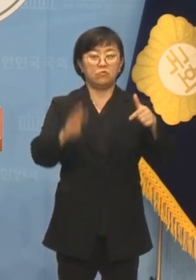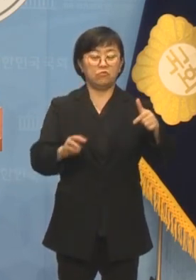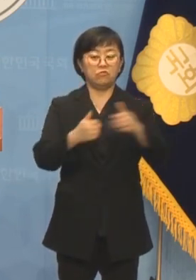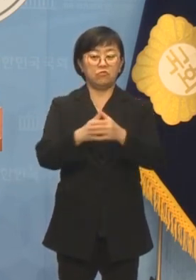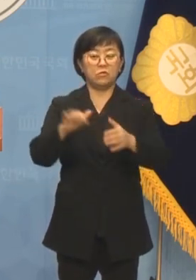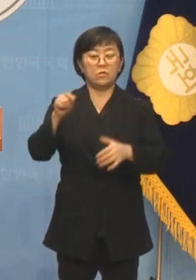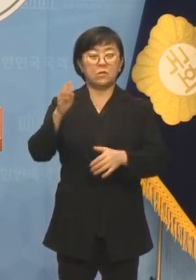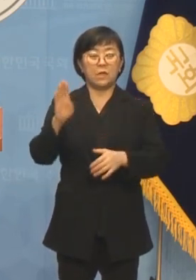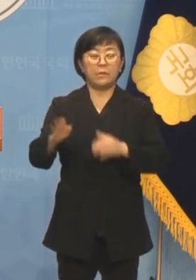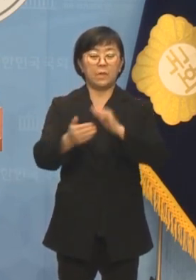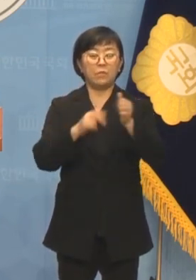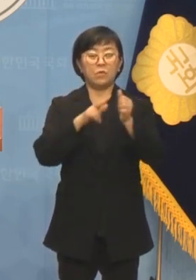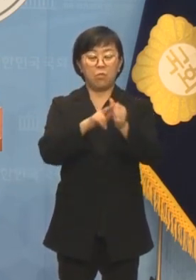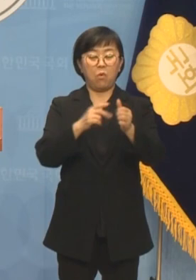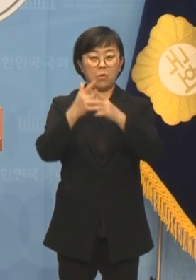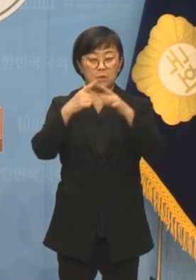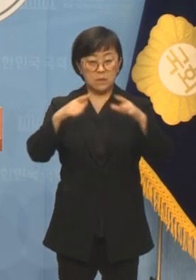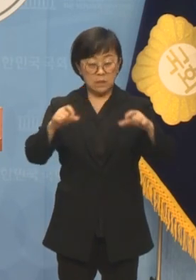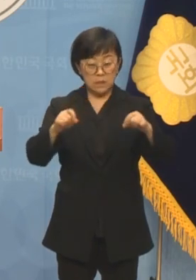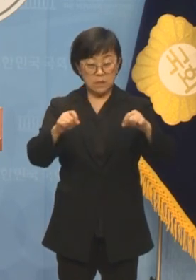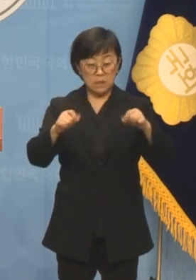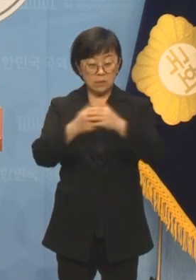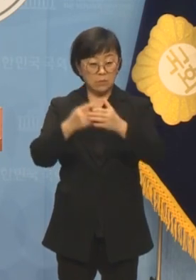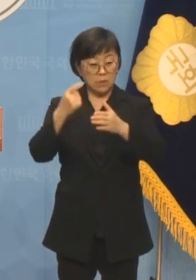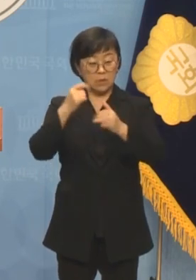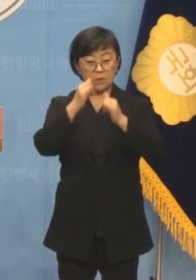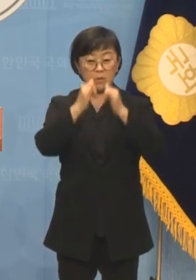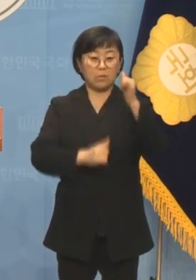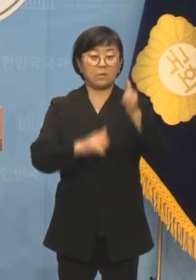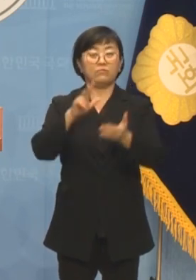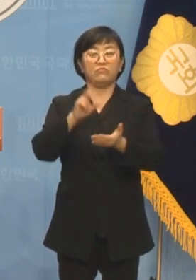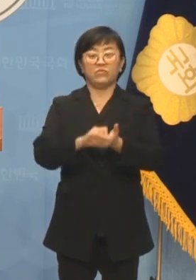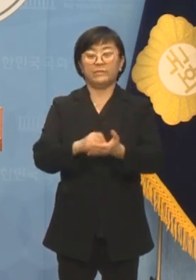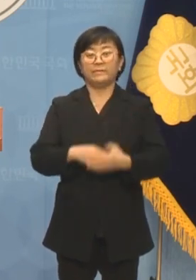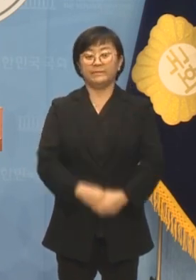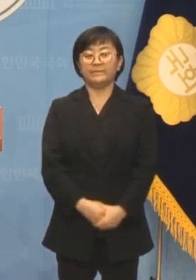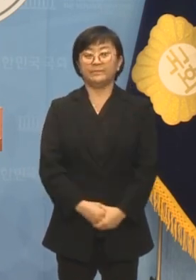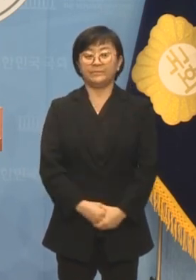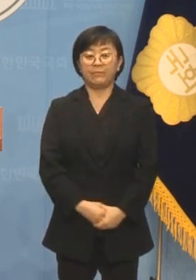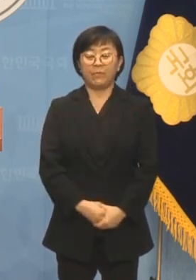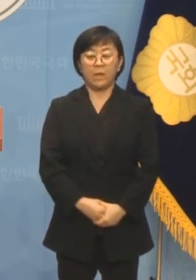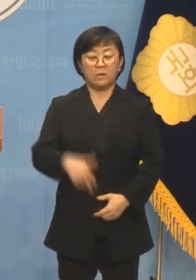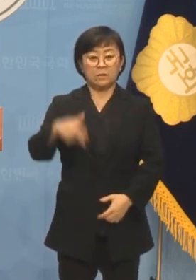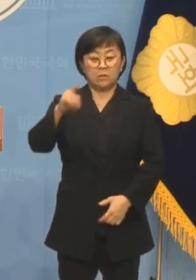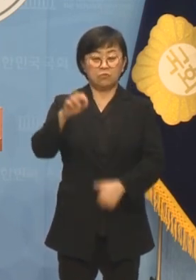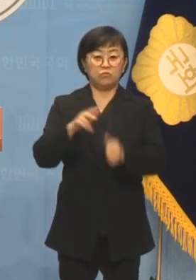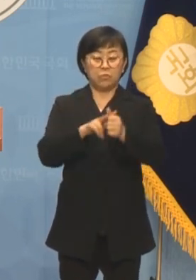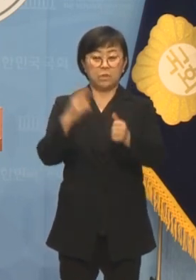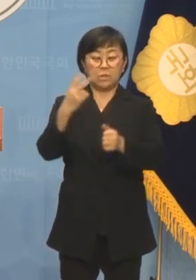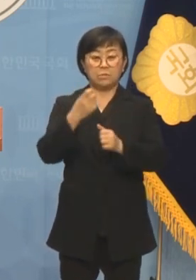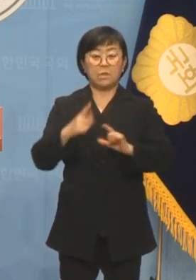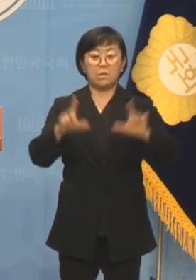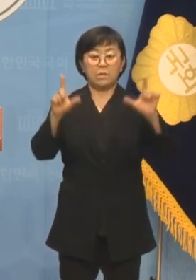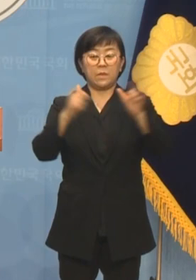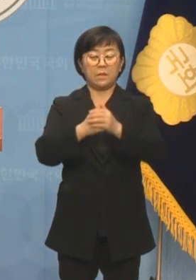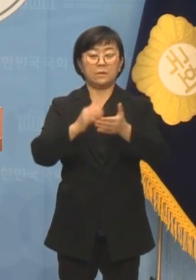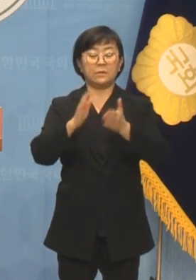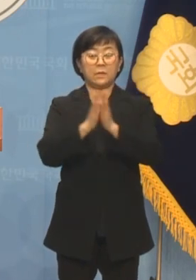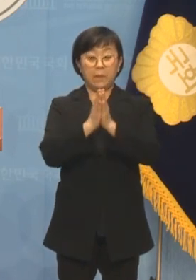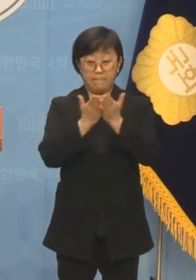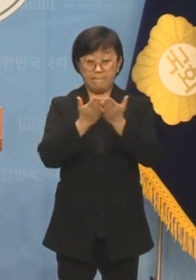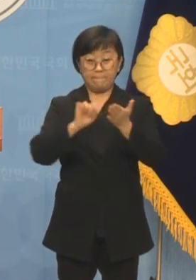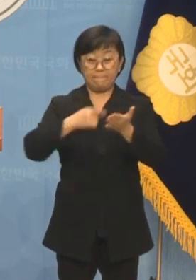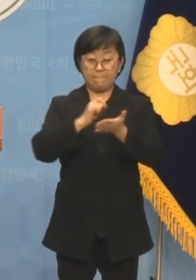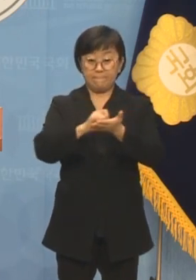예비후보의 친일적 역사관이 논란이 되고 있습니다. 정승현 후보는 2021년 편엔 자신의 책에서